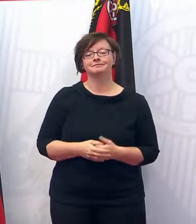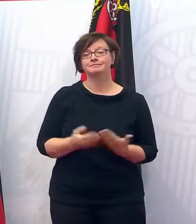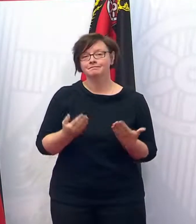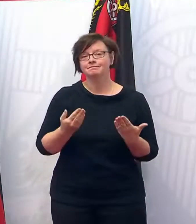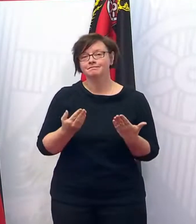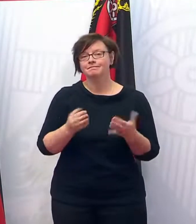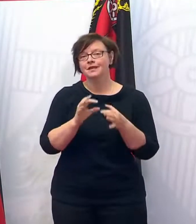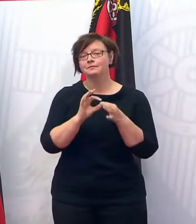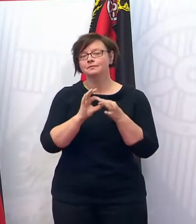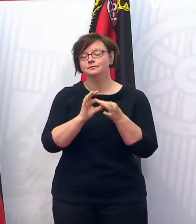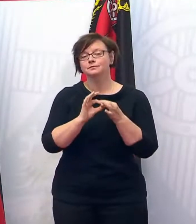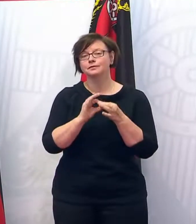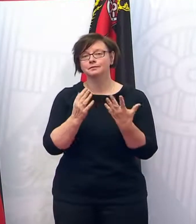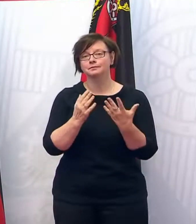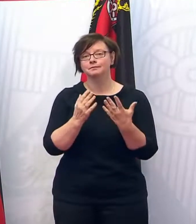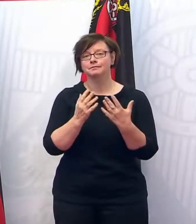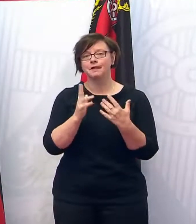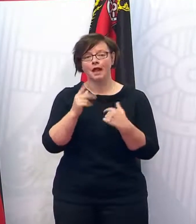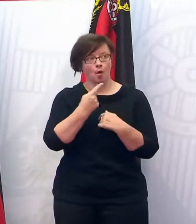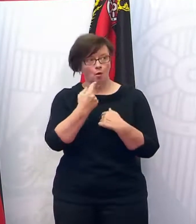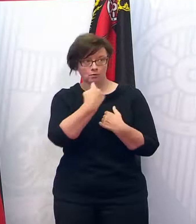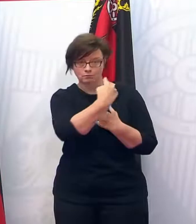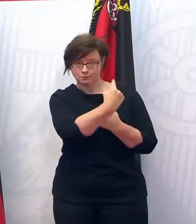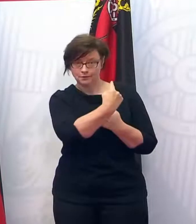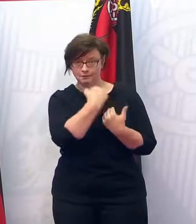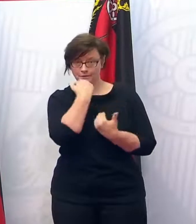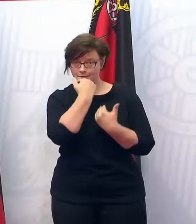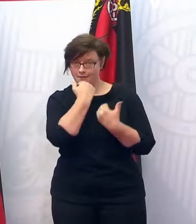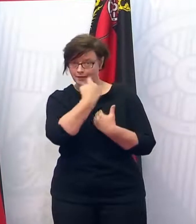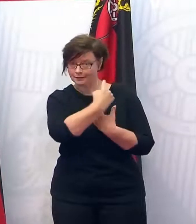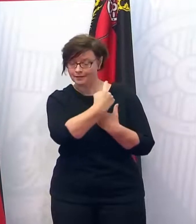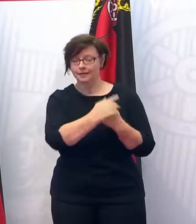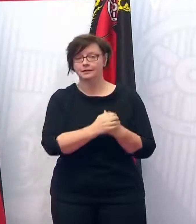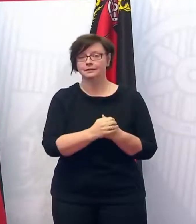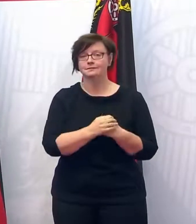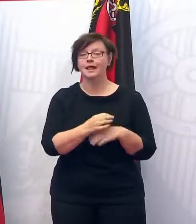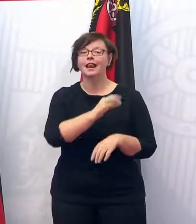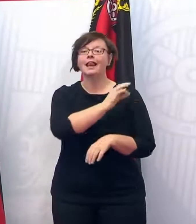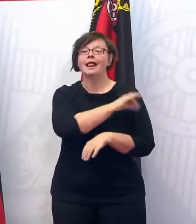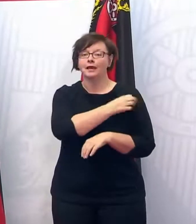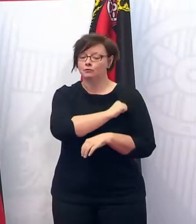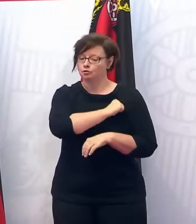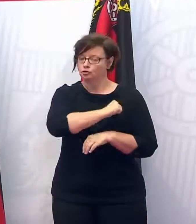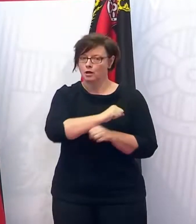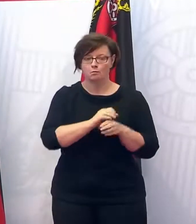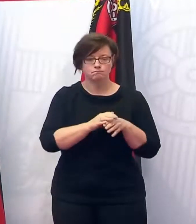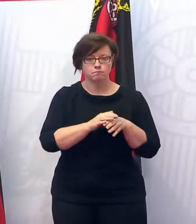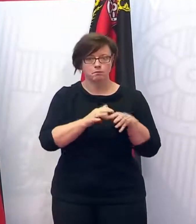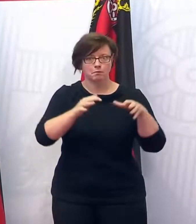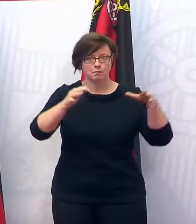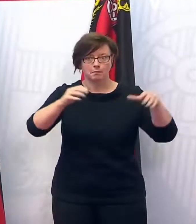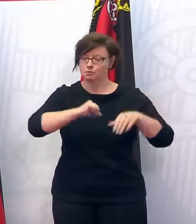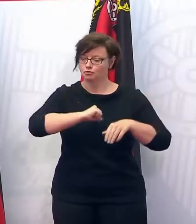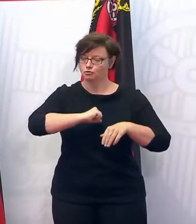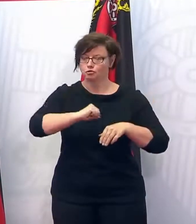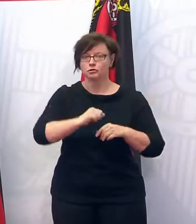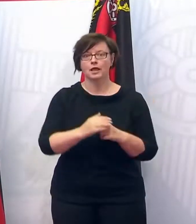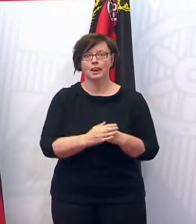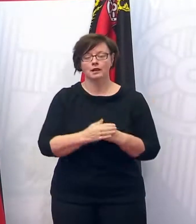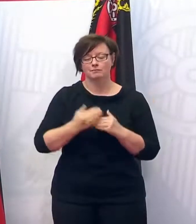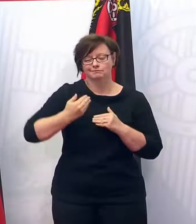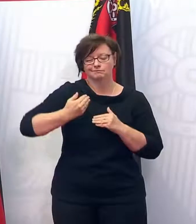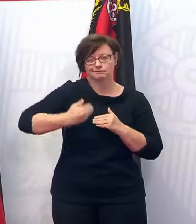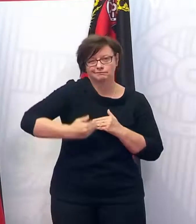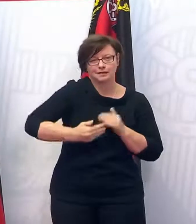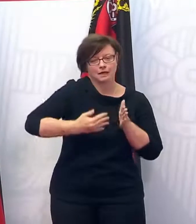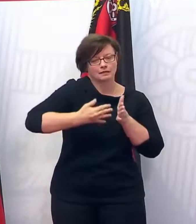hat damit zu tun, Herr Hoch wird darüber auch noch berichten, dass natürlich die Impfungen zügig fortschreiten, dass wir konsequent testen